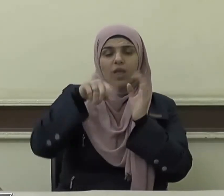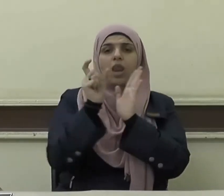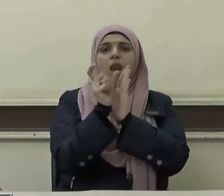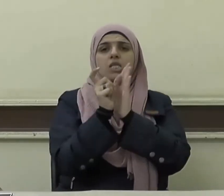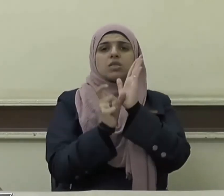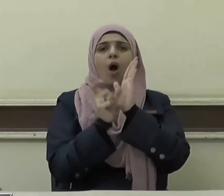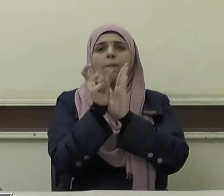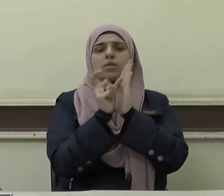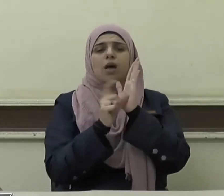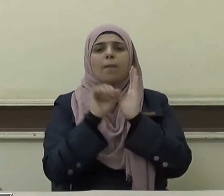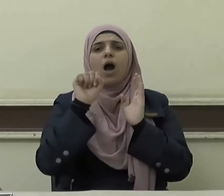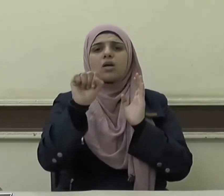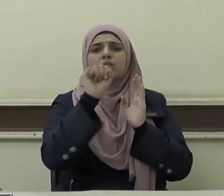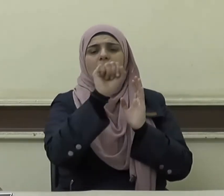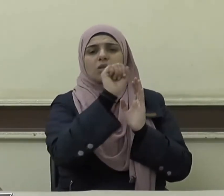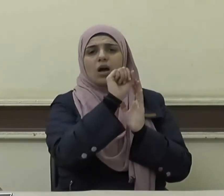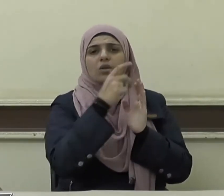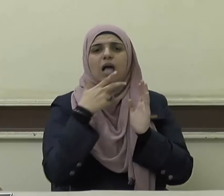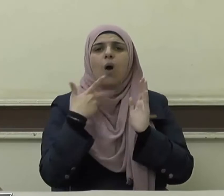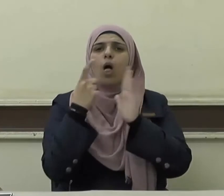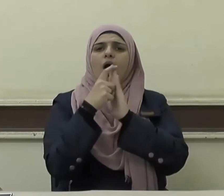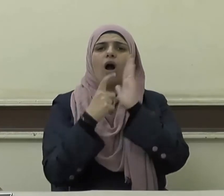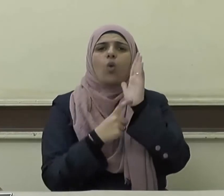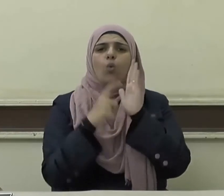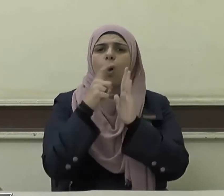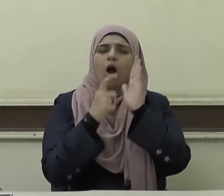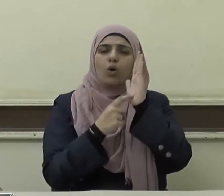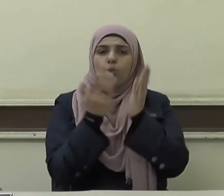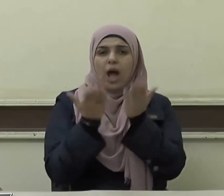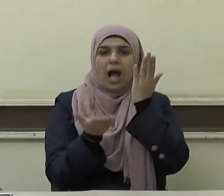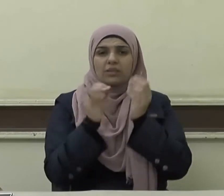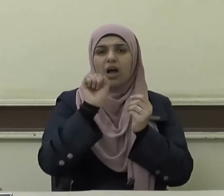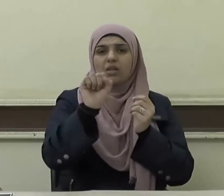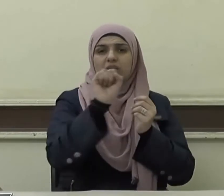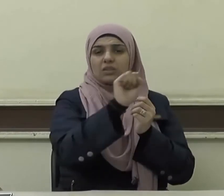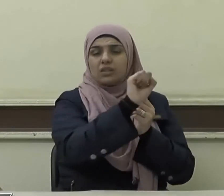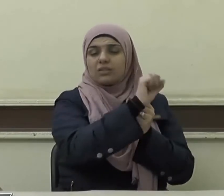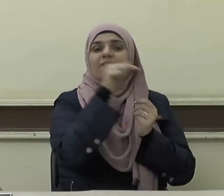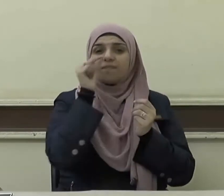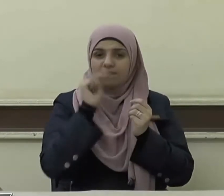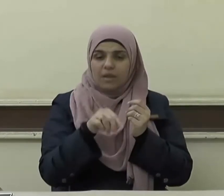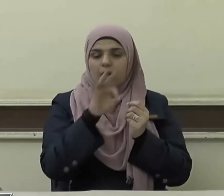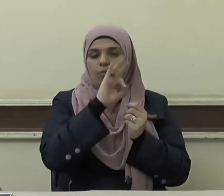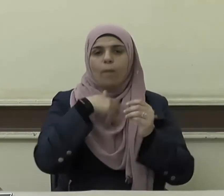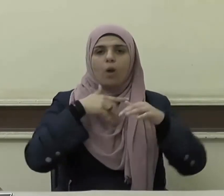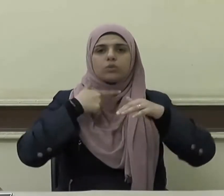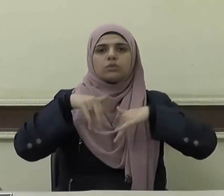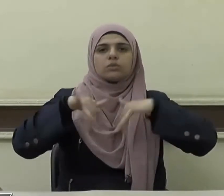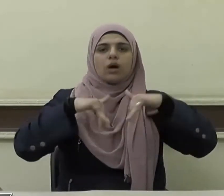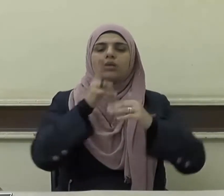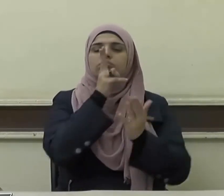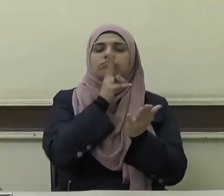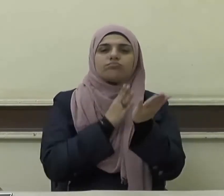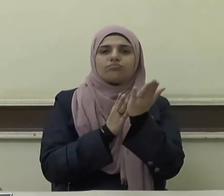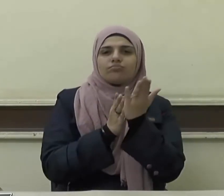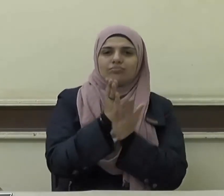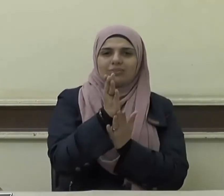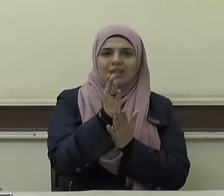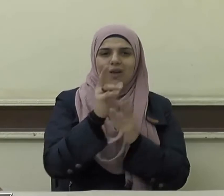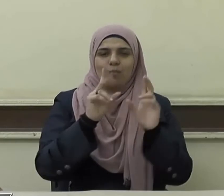الأنظمة والقواعد العادلة التي تضبط سلوك أفراده